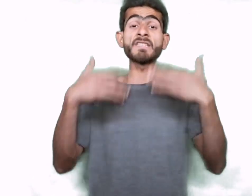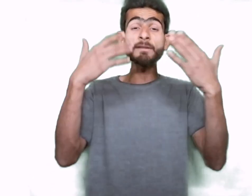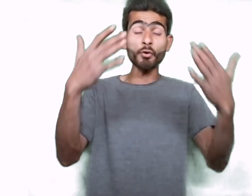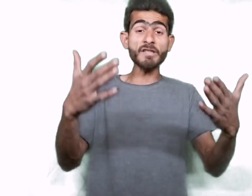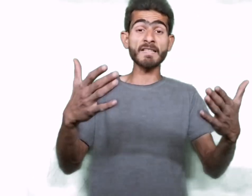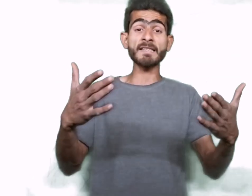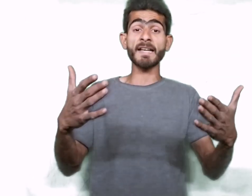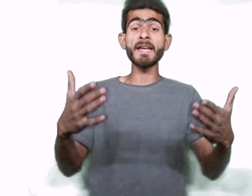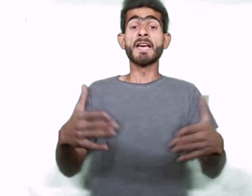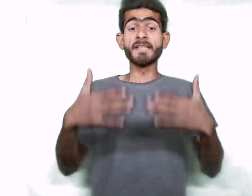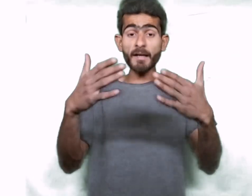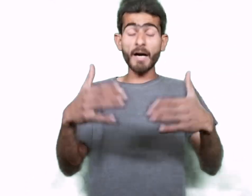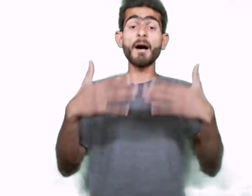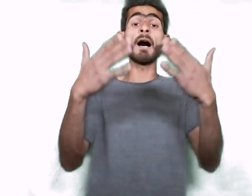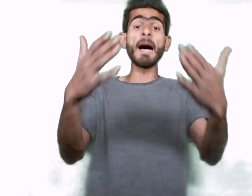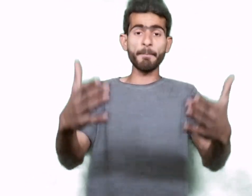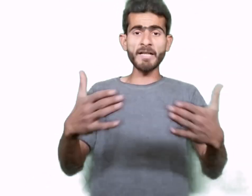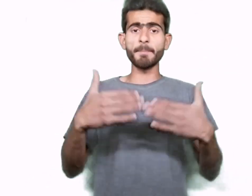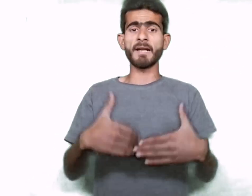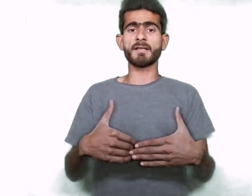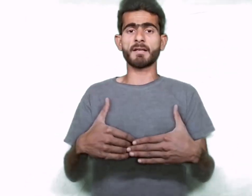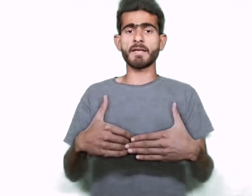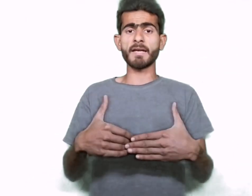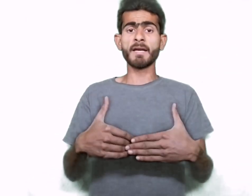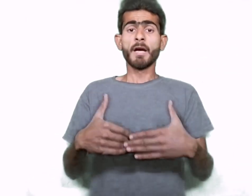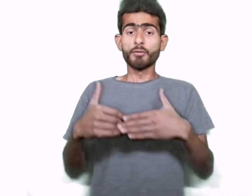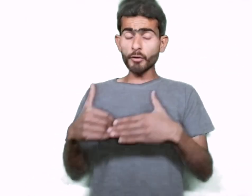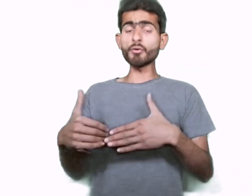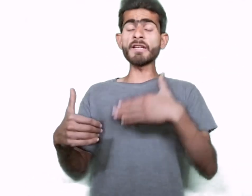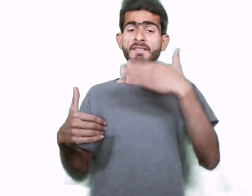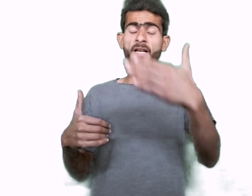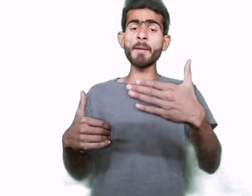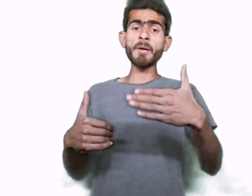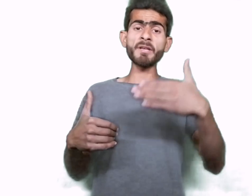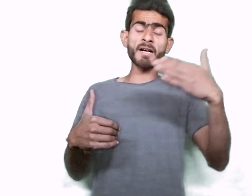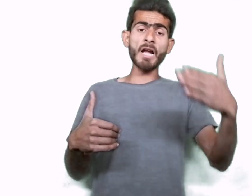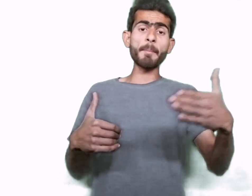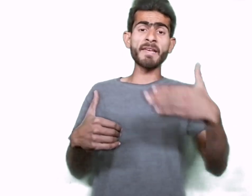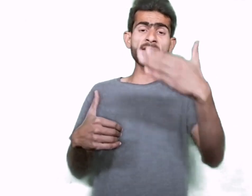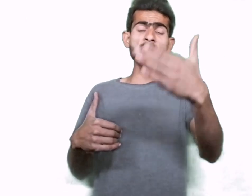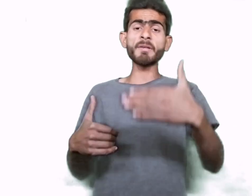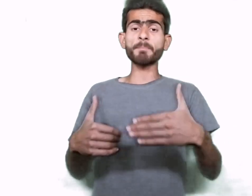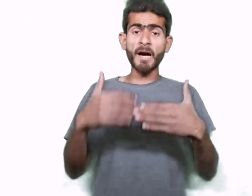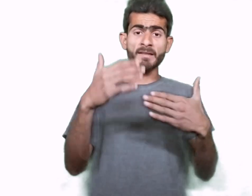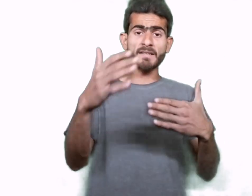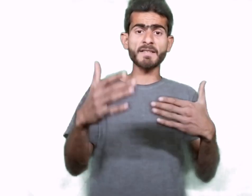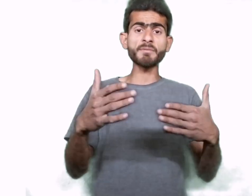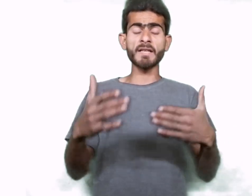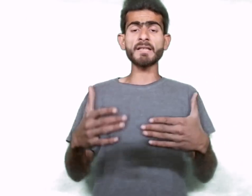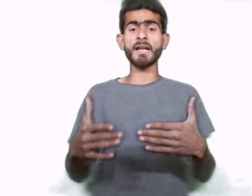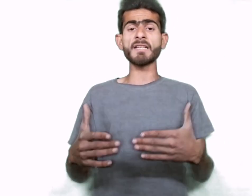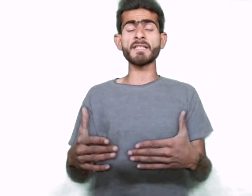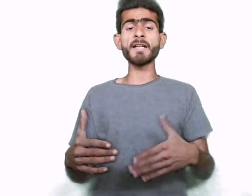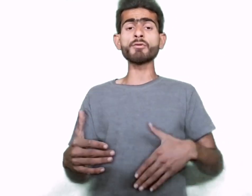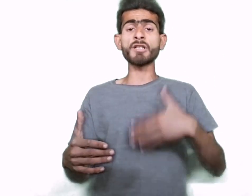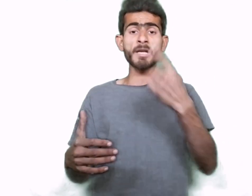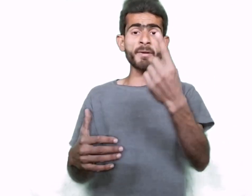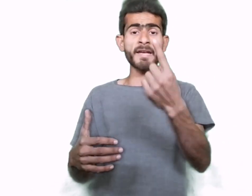تین سو کی سیل کریں یہ آپ پر ڈیپینڈ کرتا ہے دوستو اس کام میں بھی اگر آپ ایک دن میں پانچ دار سیم سیل کر لیتے ہیں تو تقریبا